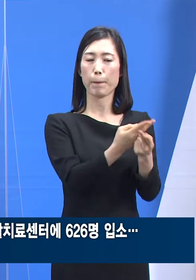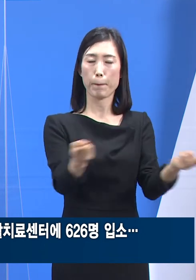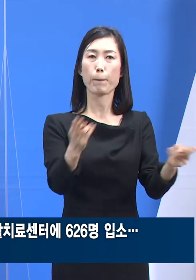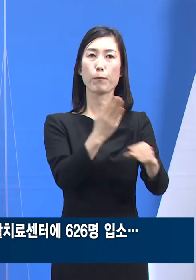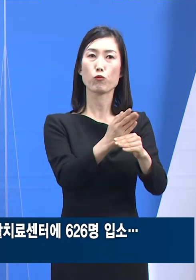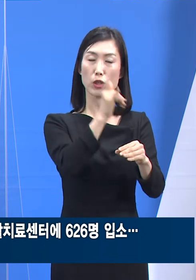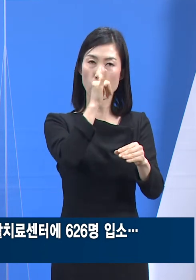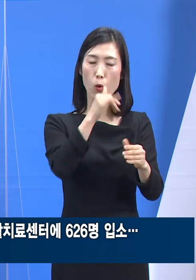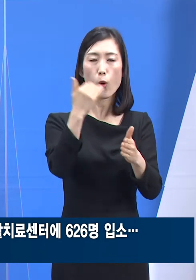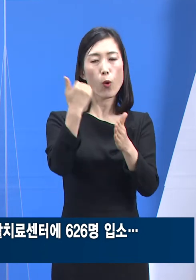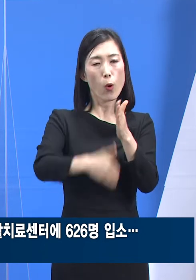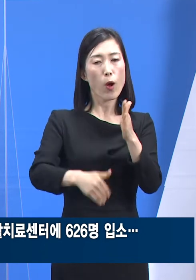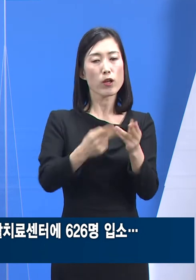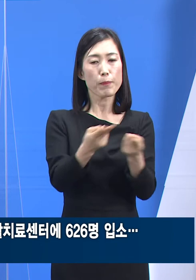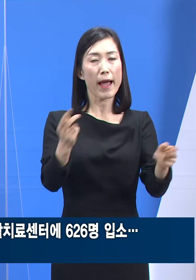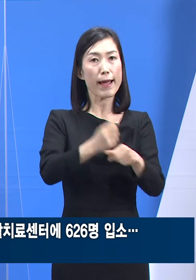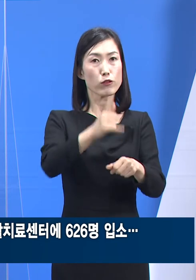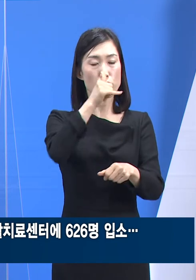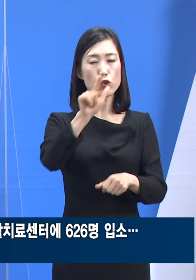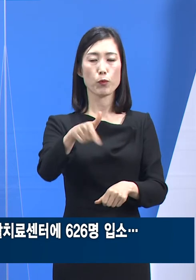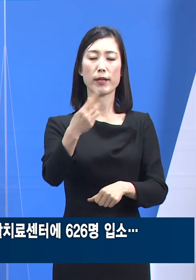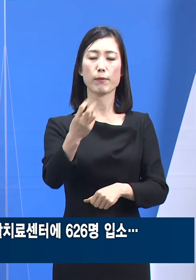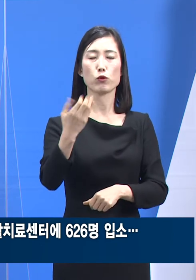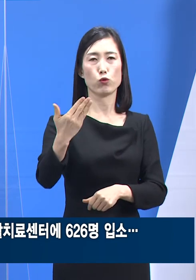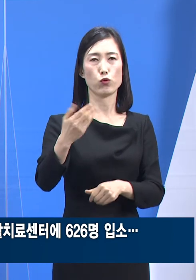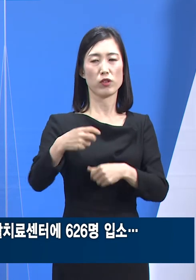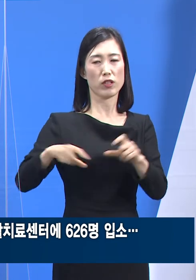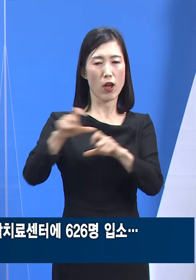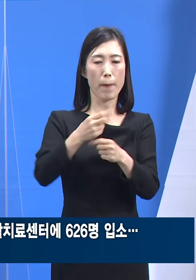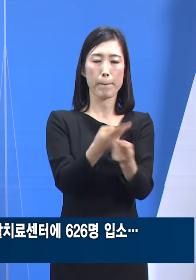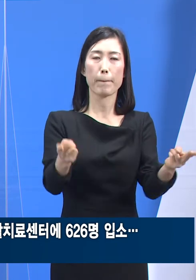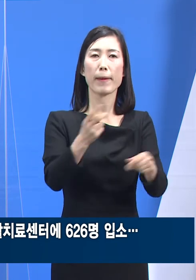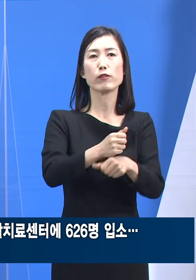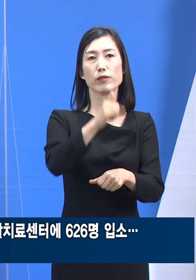잔여 수용 가능 인원은 649명입니다.